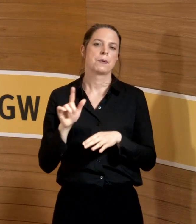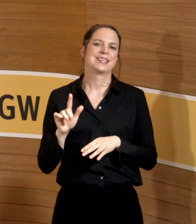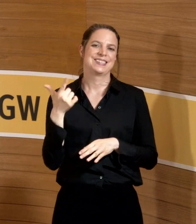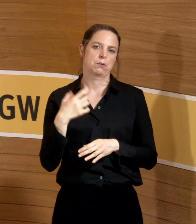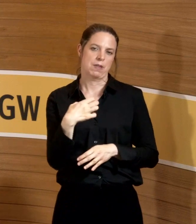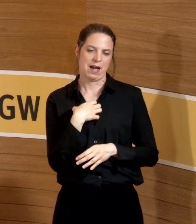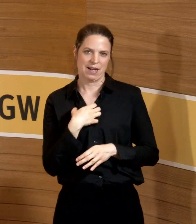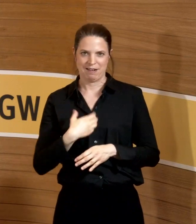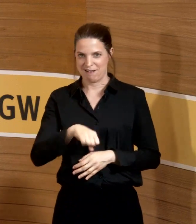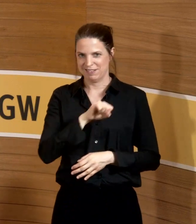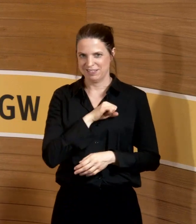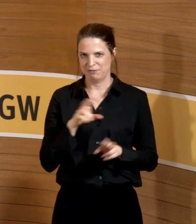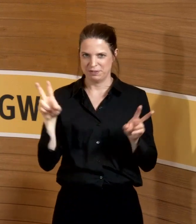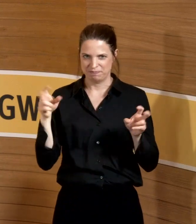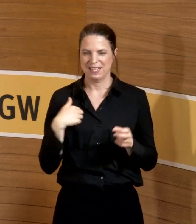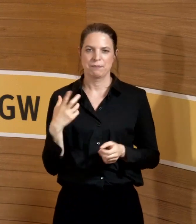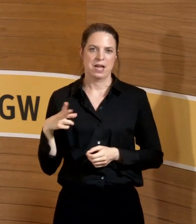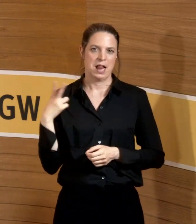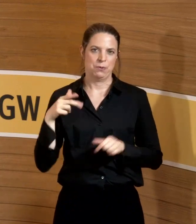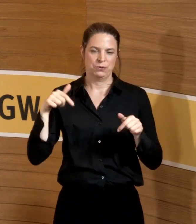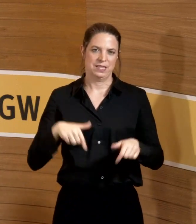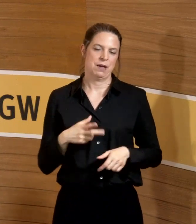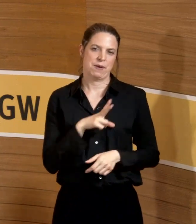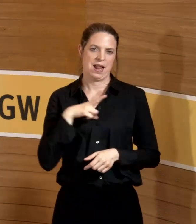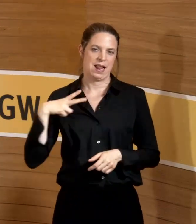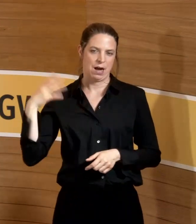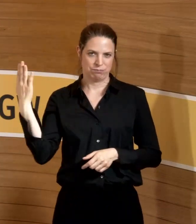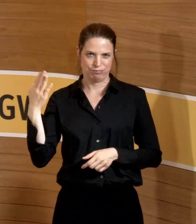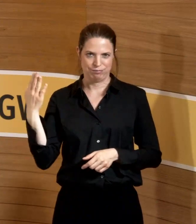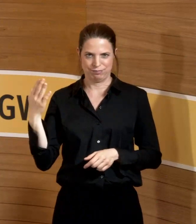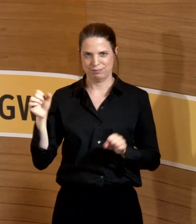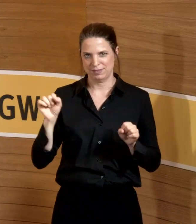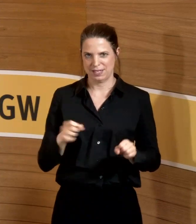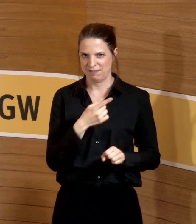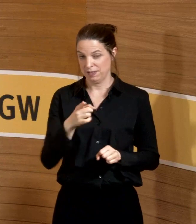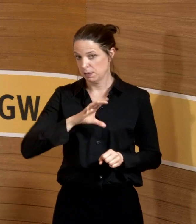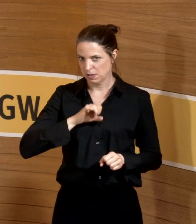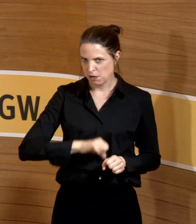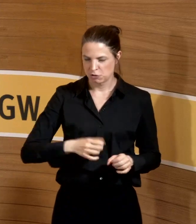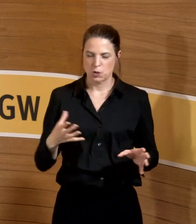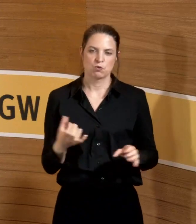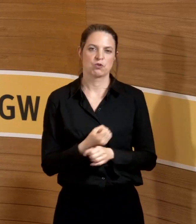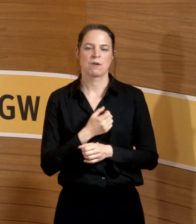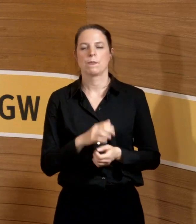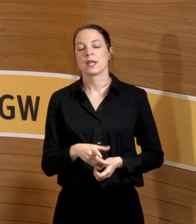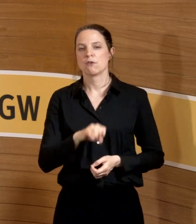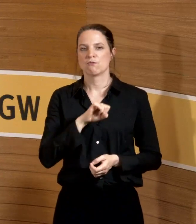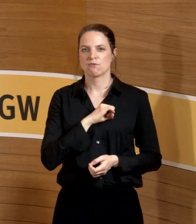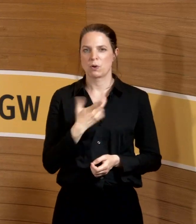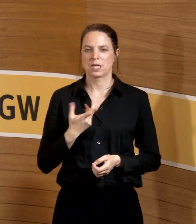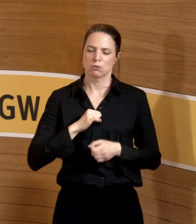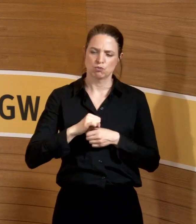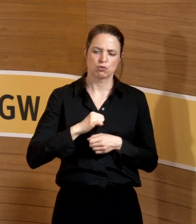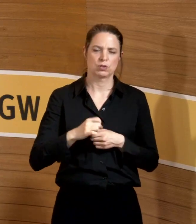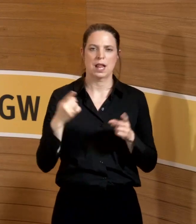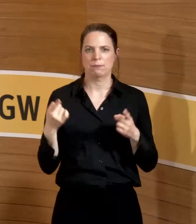Krankheitsgewinn. Ich habe jetzt den Luxus, bisschen länger hier reden zu dürfen, wenn Sie es aushalten. Der Vorteil ist, dass wir nicht so durch